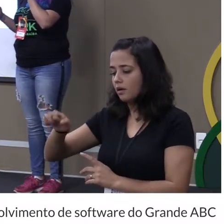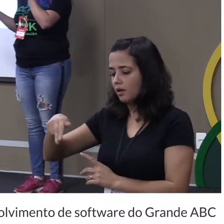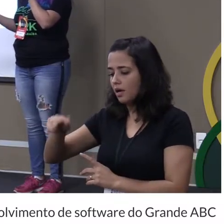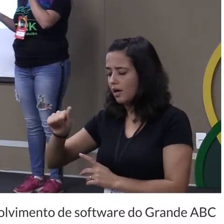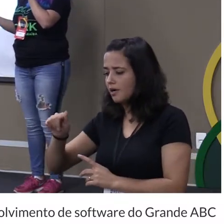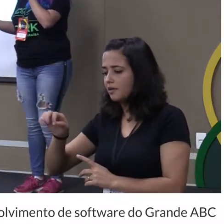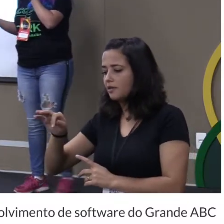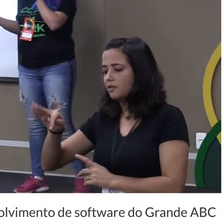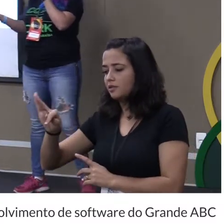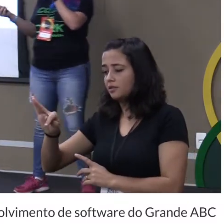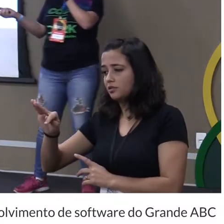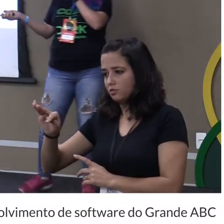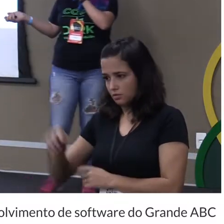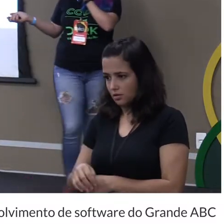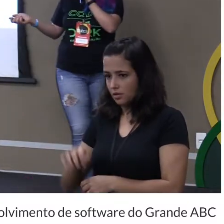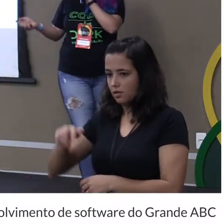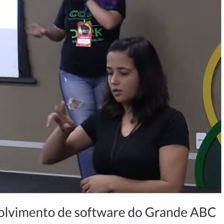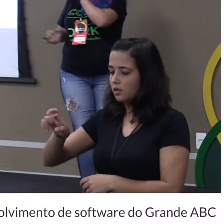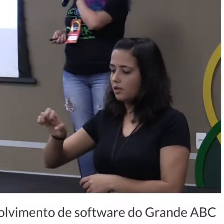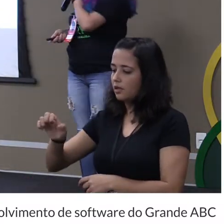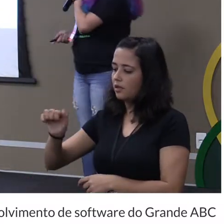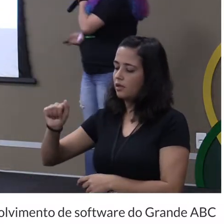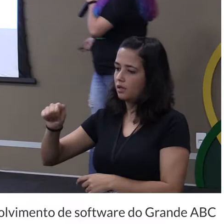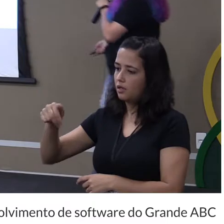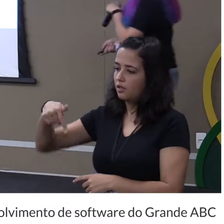para a gente não ter que ficar trabalhando à toa também né